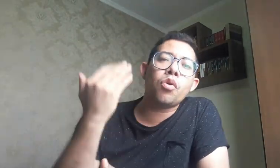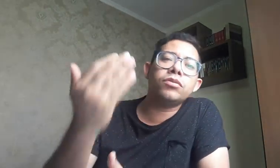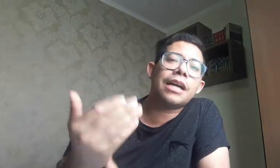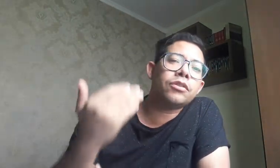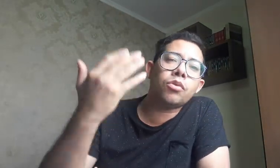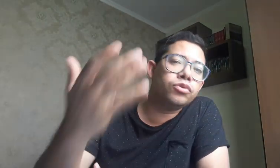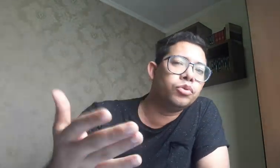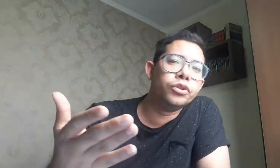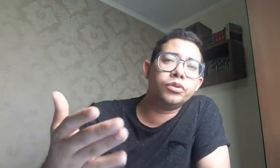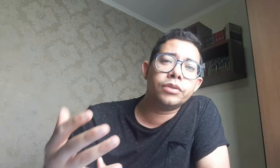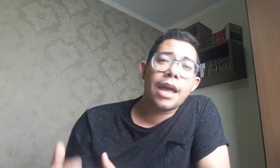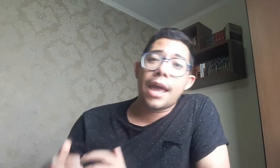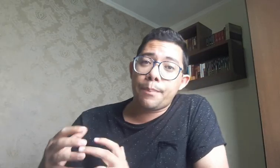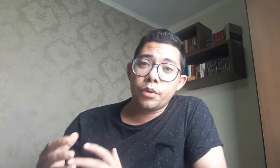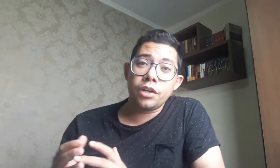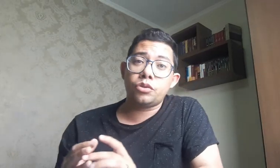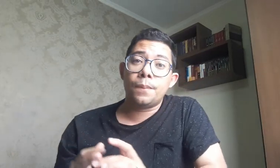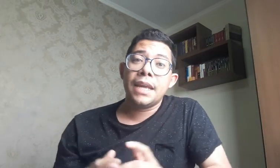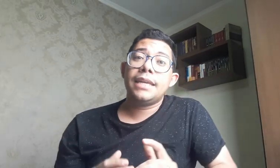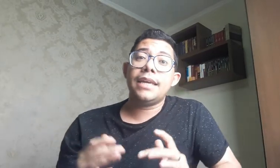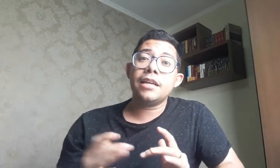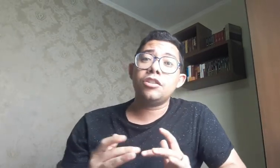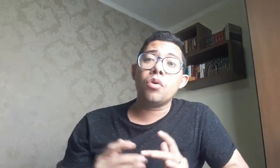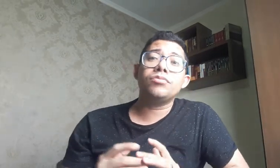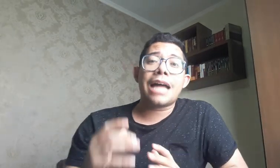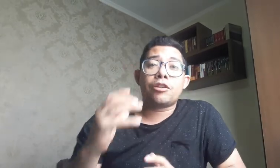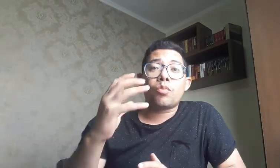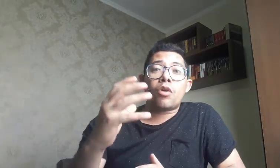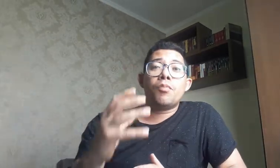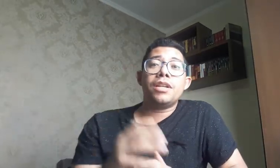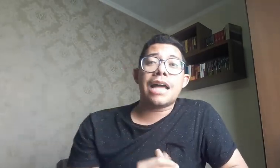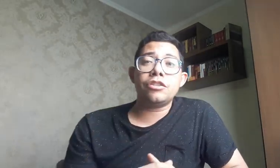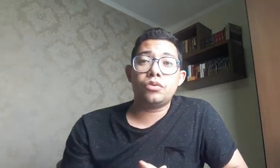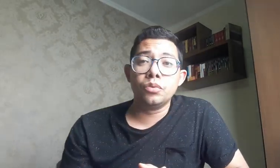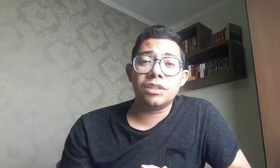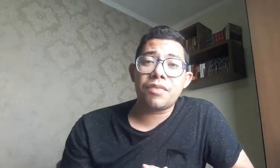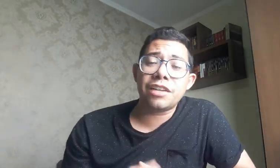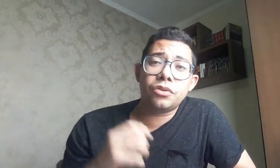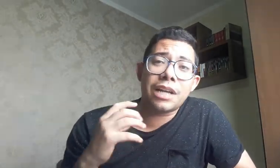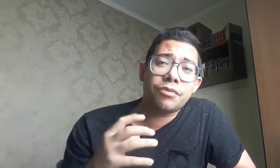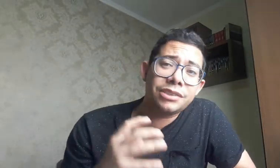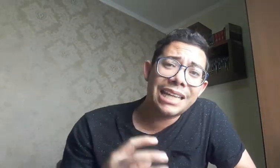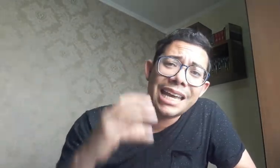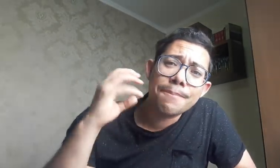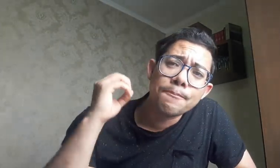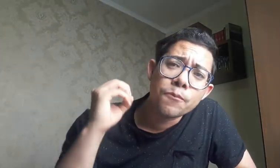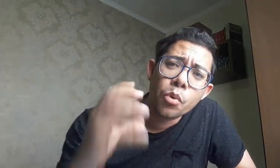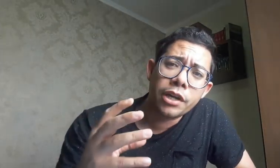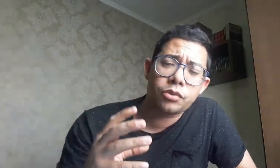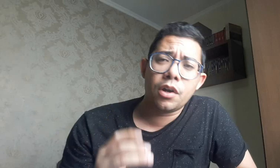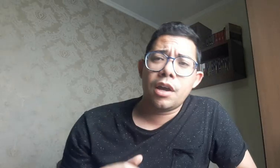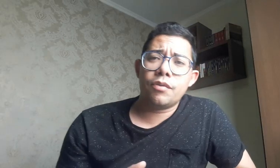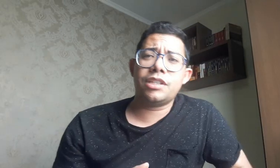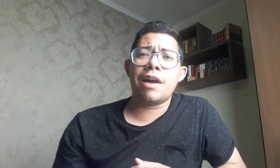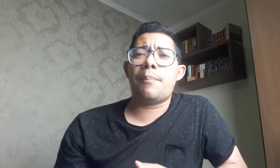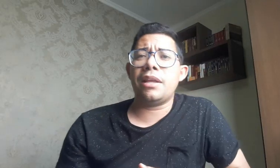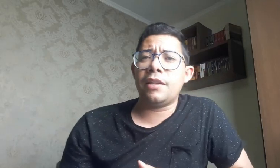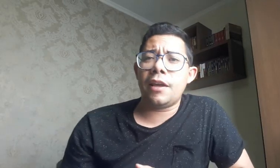contato com surdos. É por isso que esse contato com a comunidade surda vai ajudar você e muito. Você vai aprender